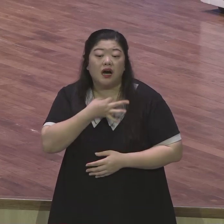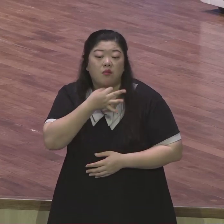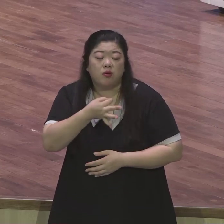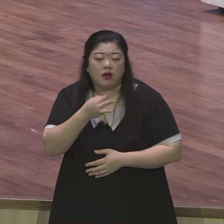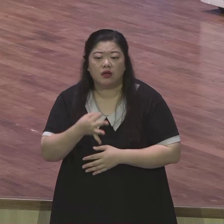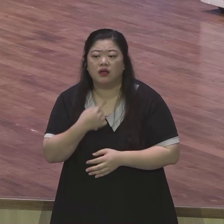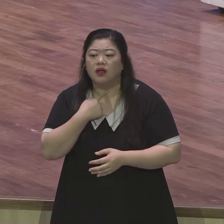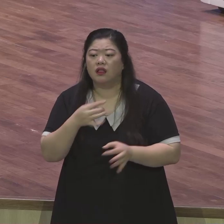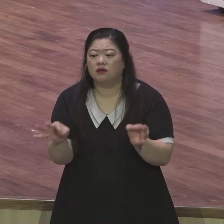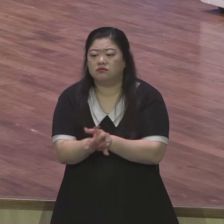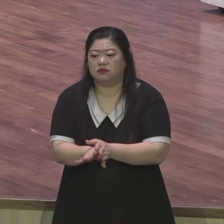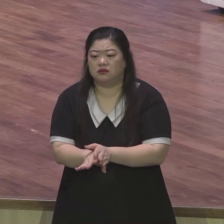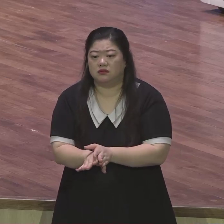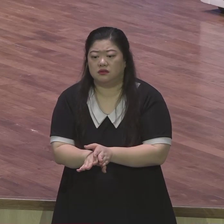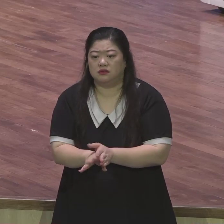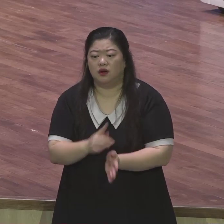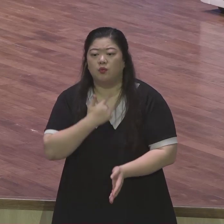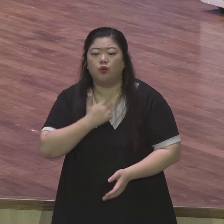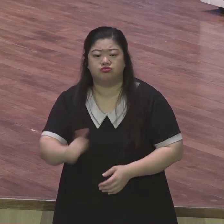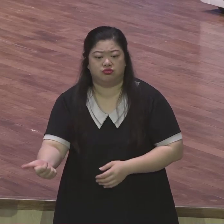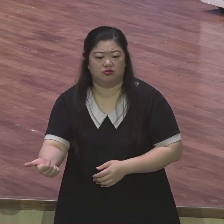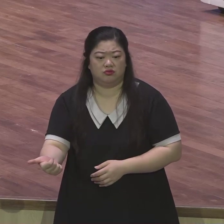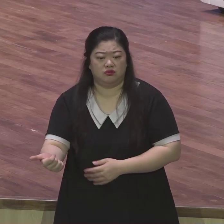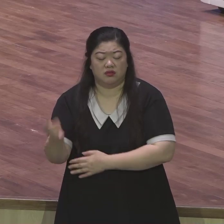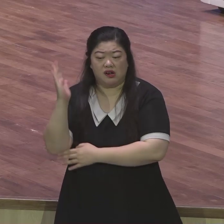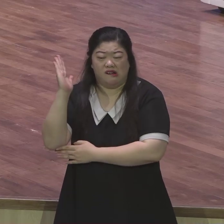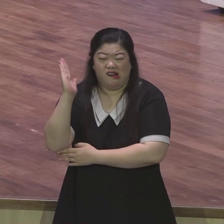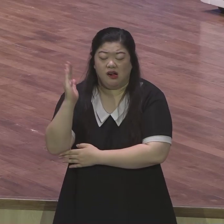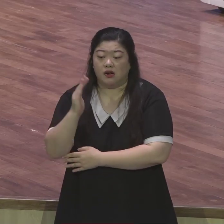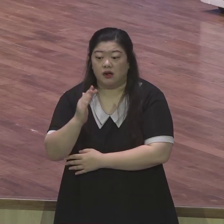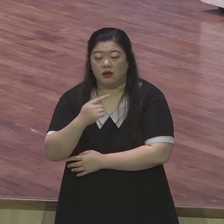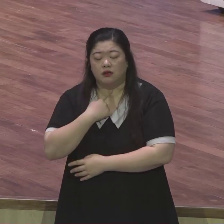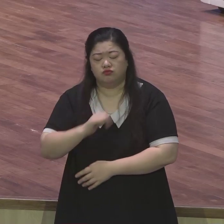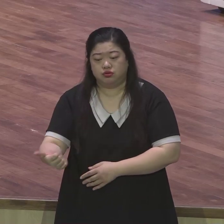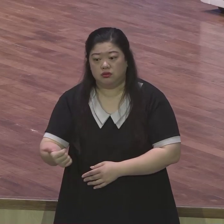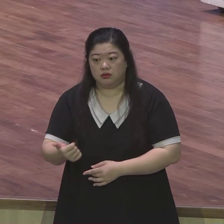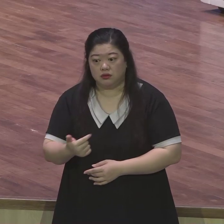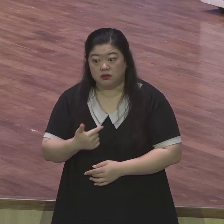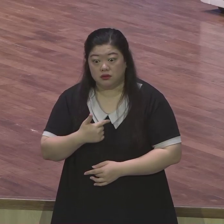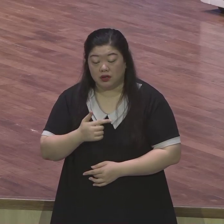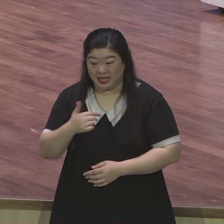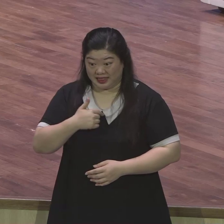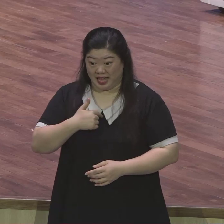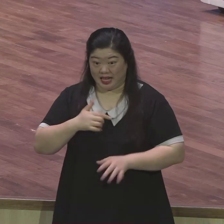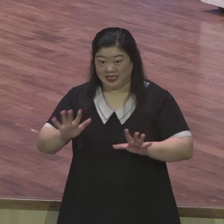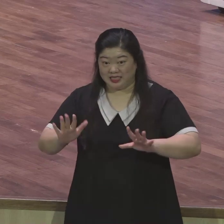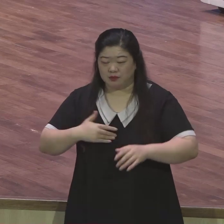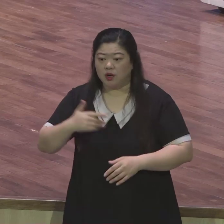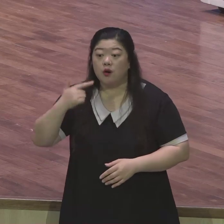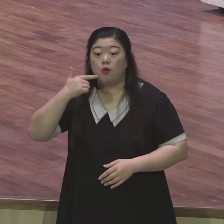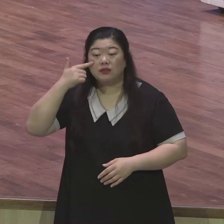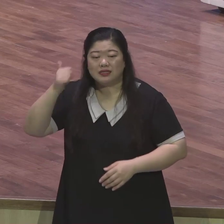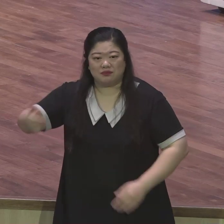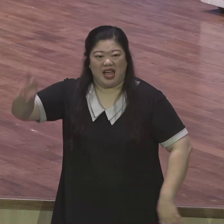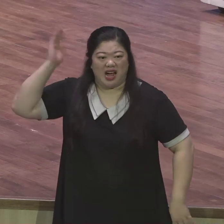목소리를 잃어버립니다 저도 한번 생각해봤거든요 제가 이 목회자인데 목소리를 잃어버린다